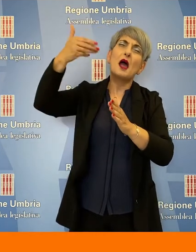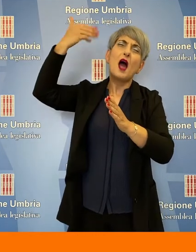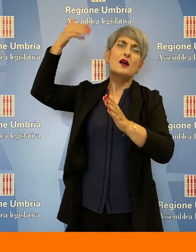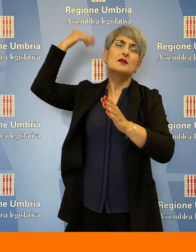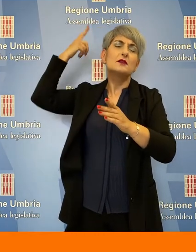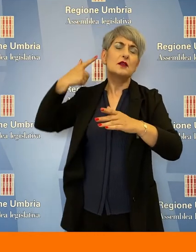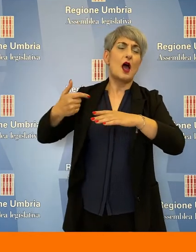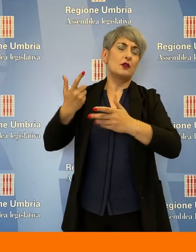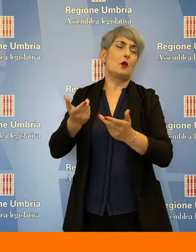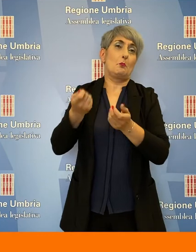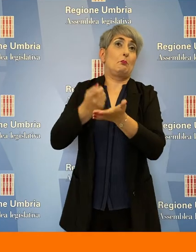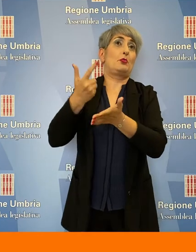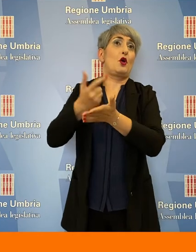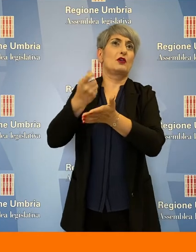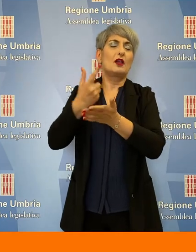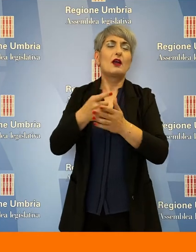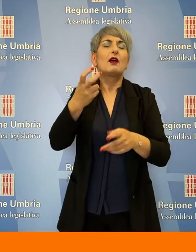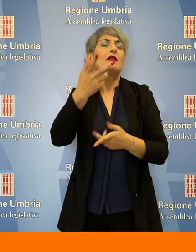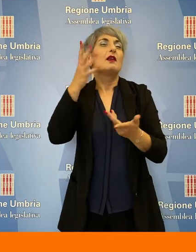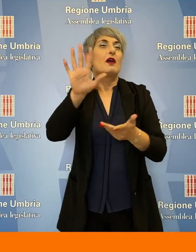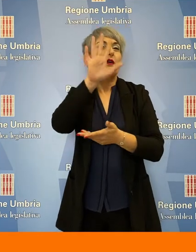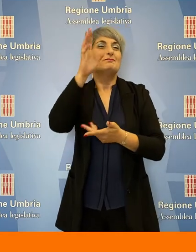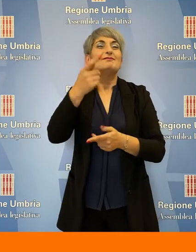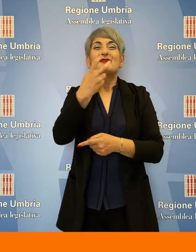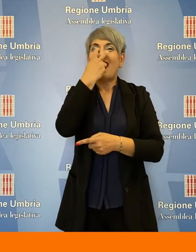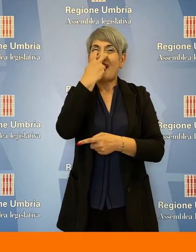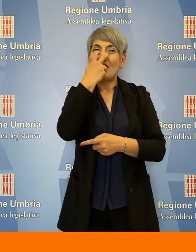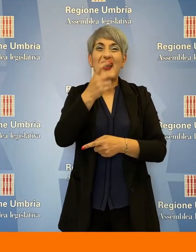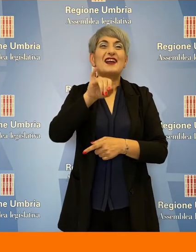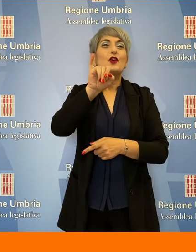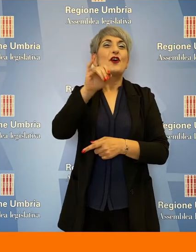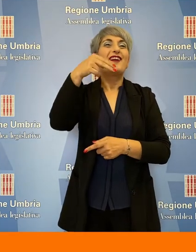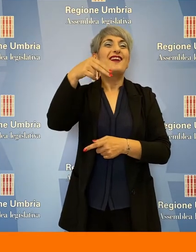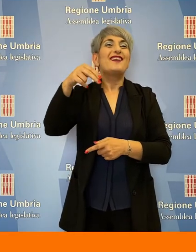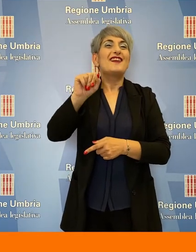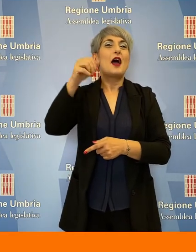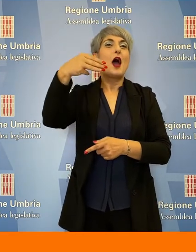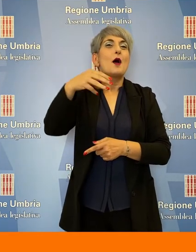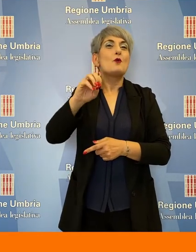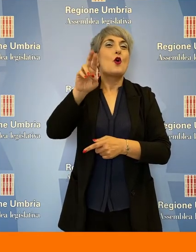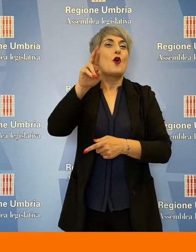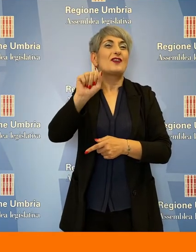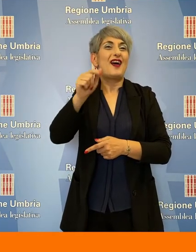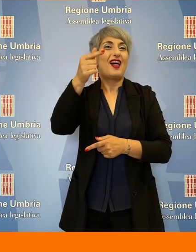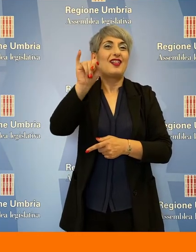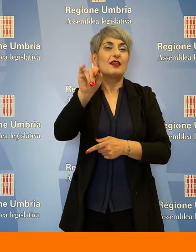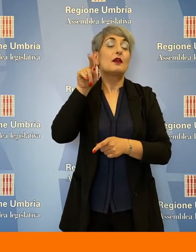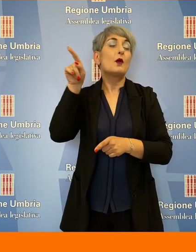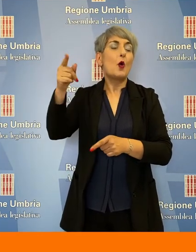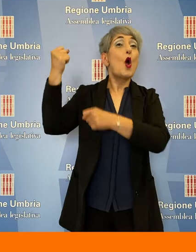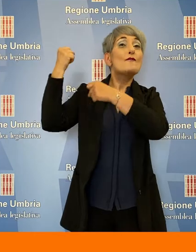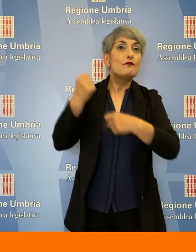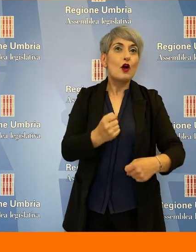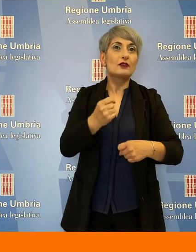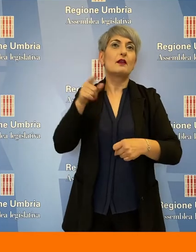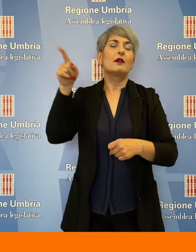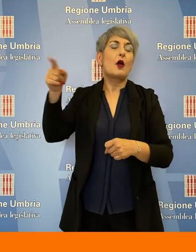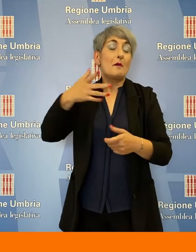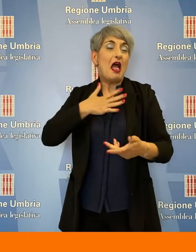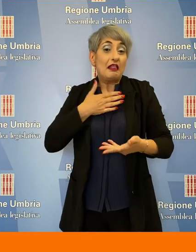preceduto, in particolare dell'Avvocato Innamorati, che ne è stato il fondatore, che avete sentito oggi, a 96 anni, la lucidità